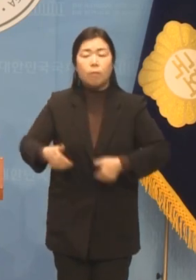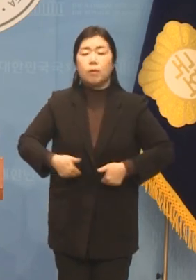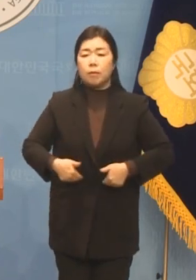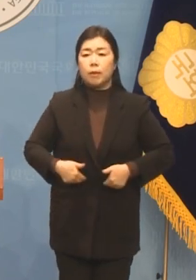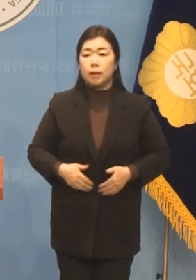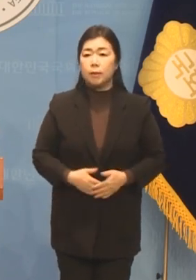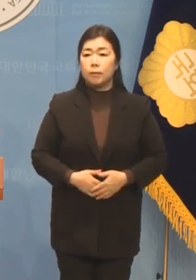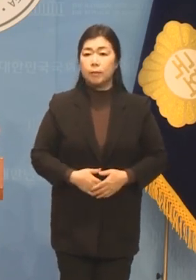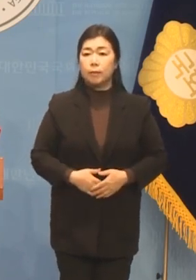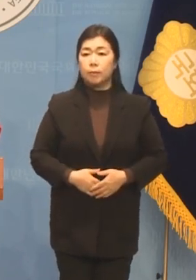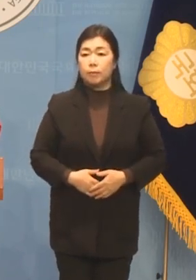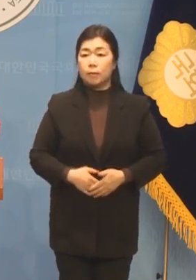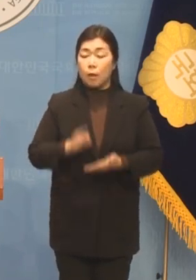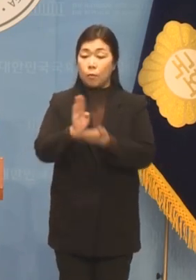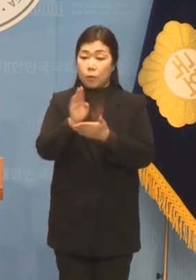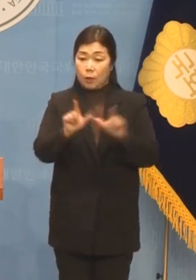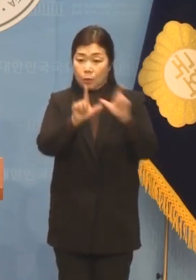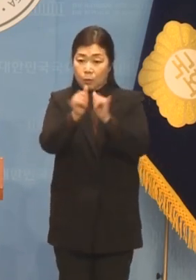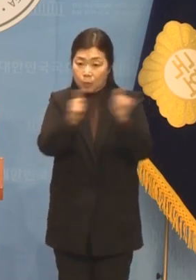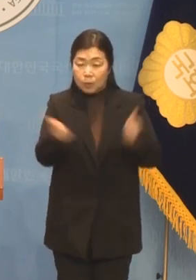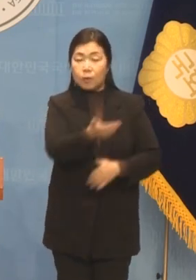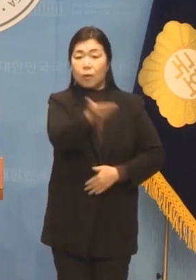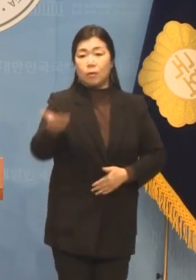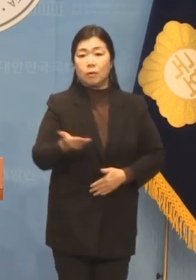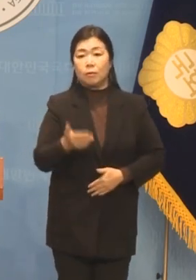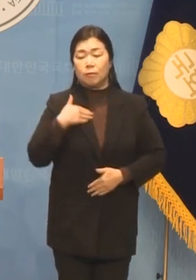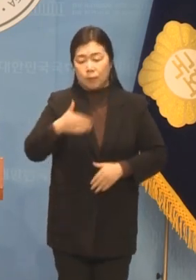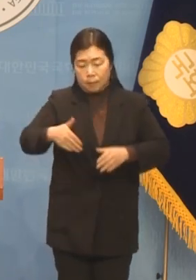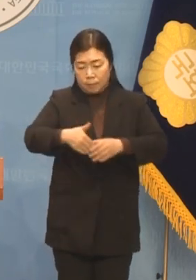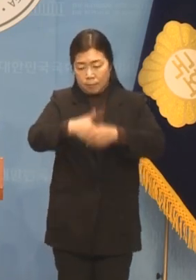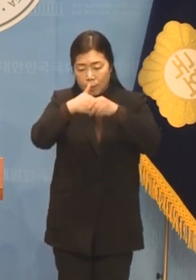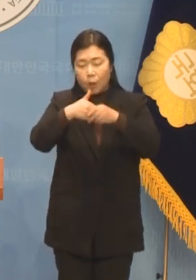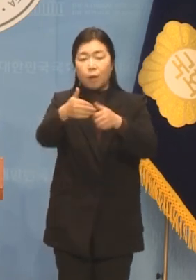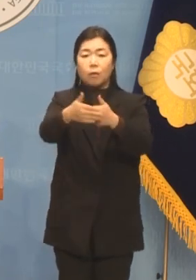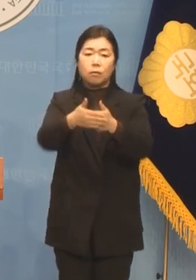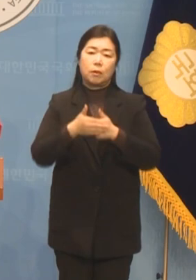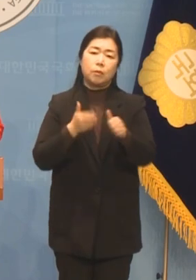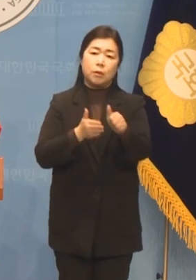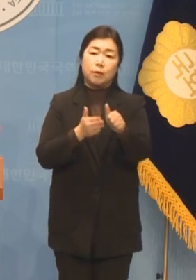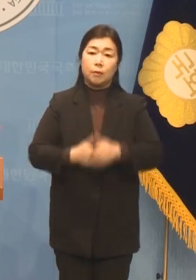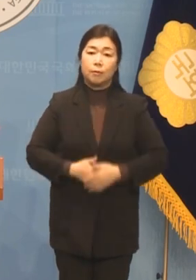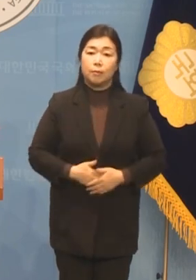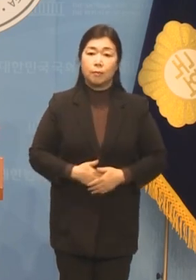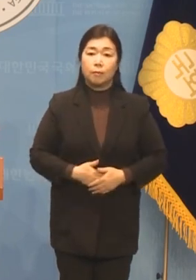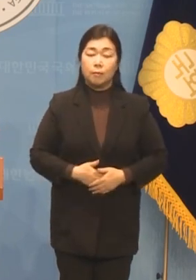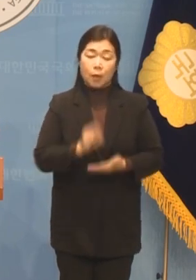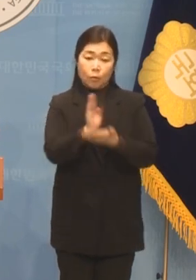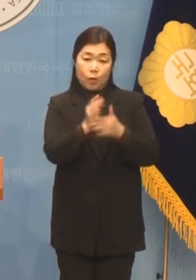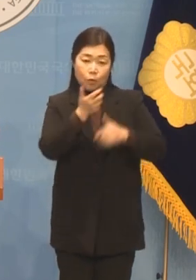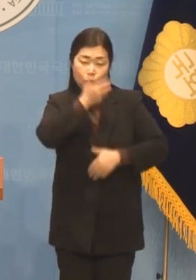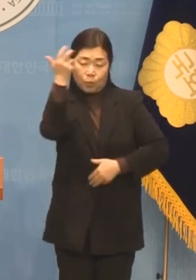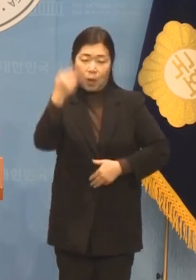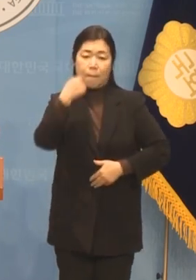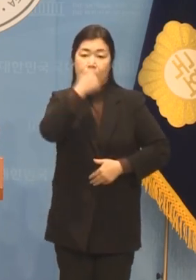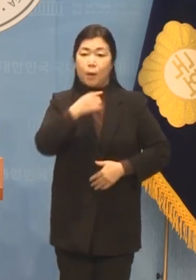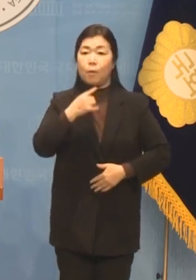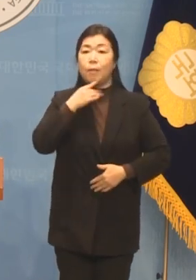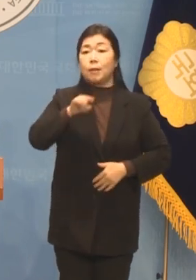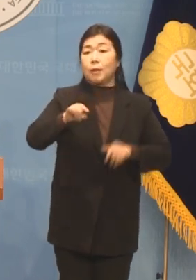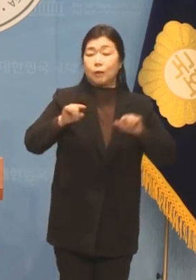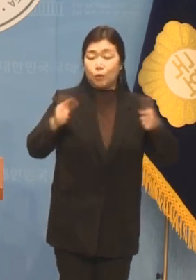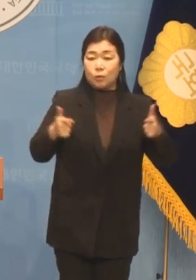분당 주민 여러분 제 손을 잡아주십시오 분당의 꿈을 말로만 약속하는 것이 아닌